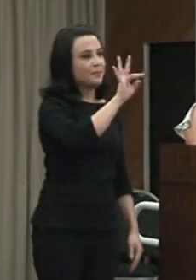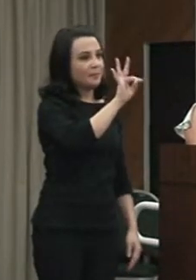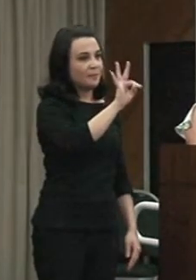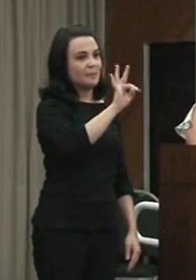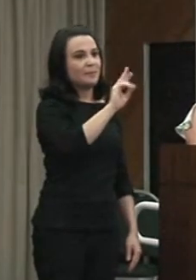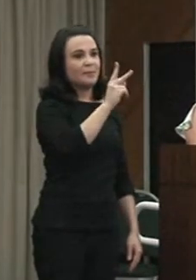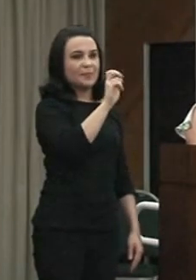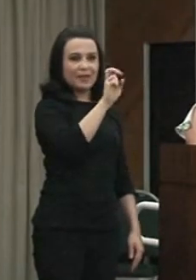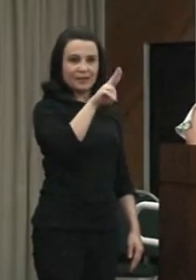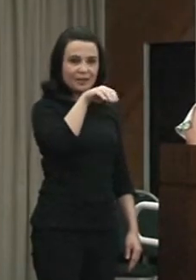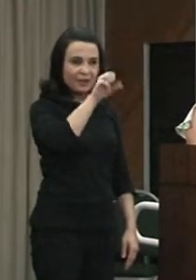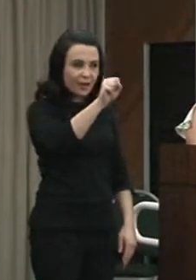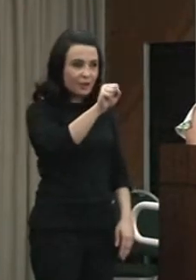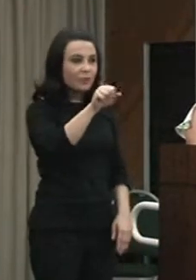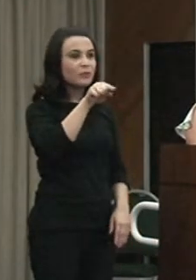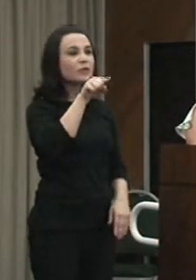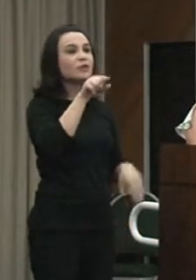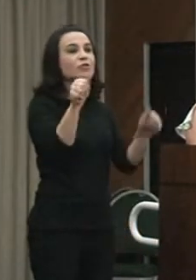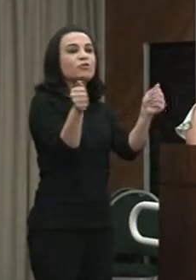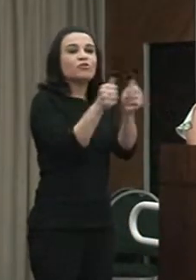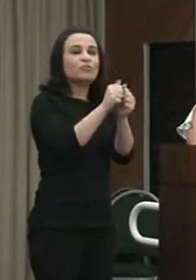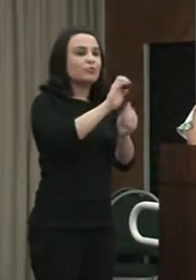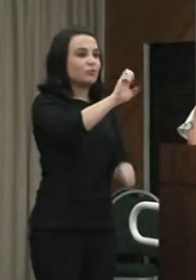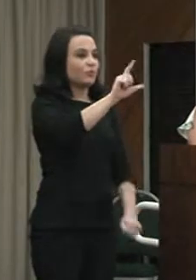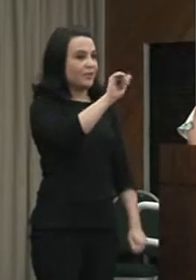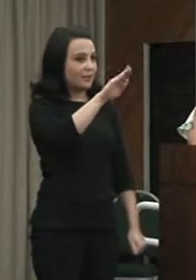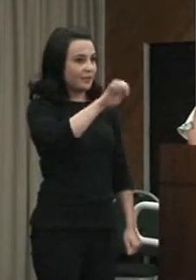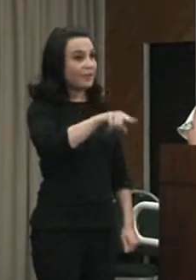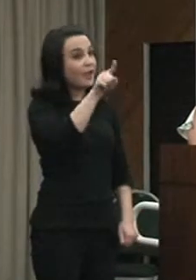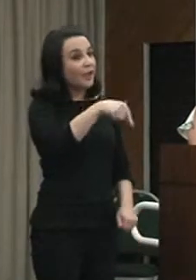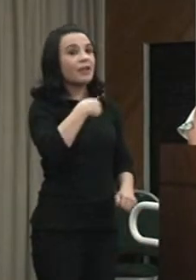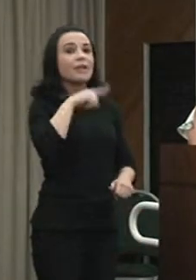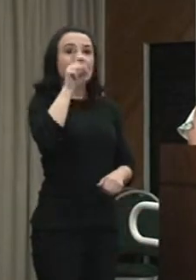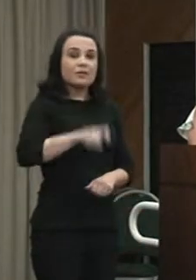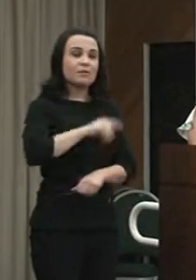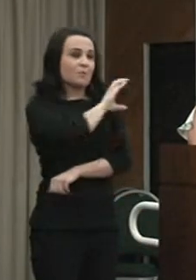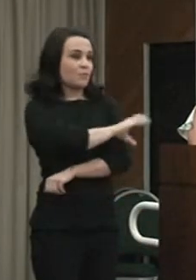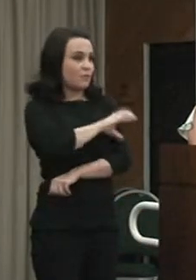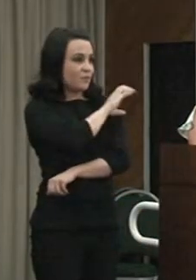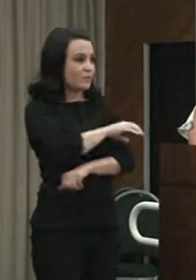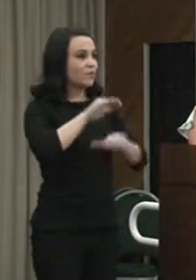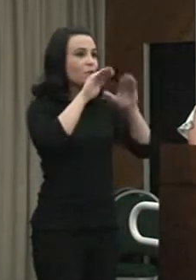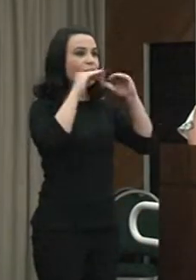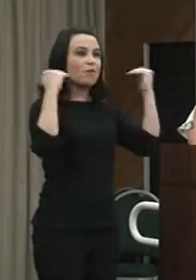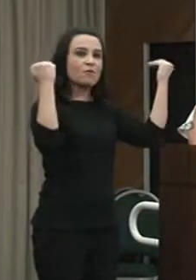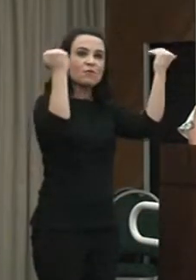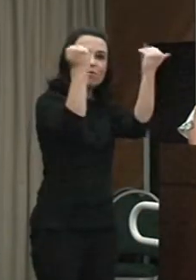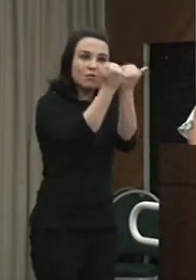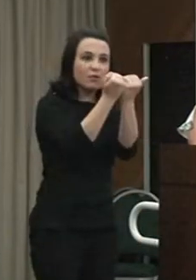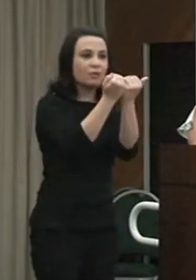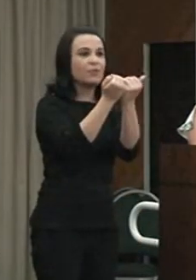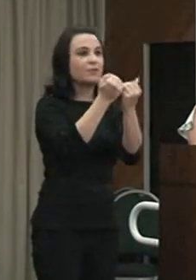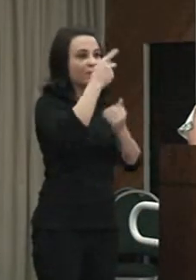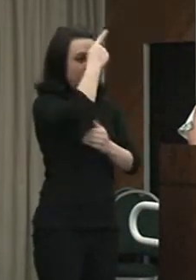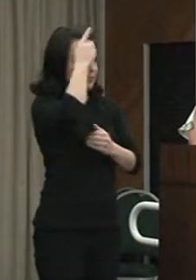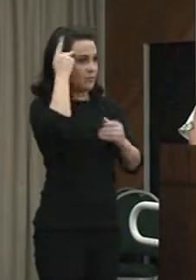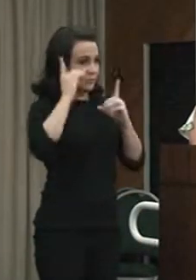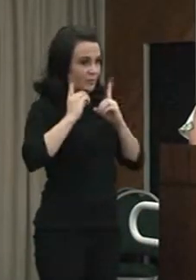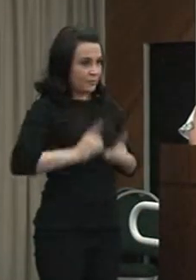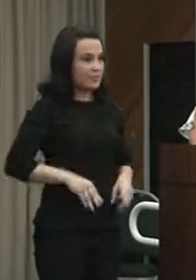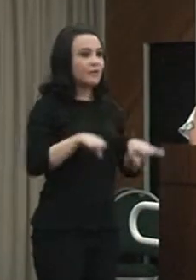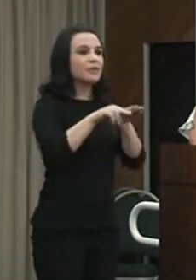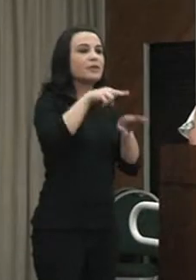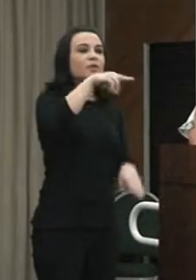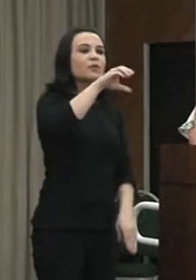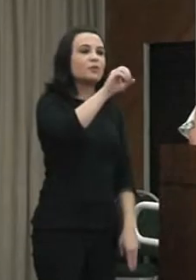são os coordenadores do Fórum de Direitos da Pessoa com Eficiência da Grande Curitiba, e o Nogueira,